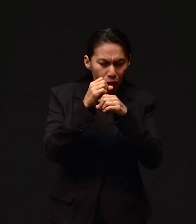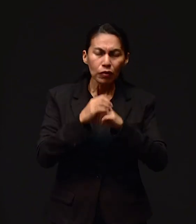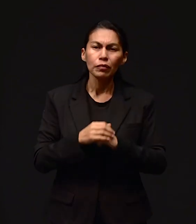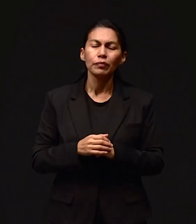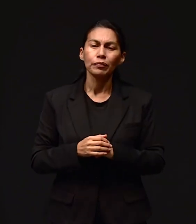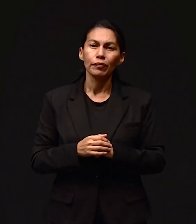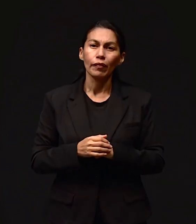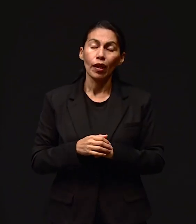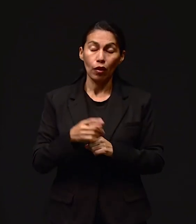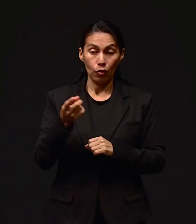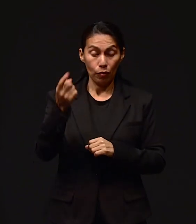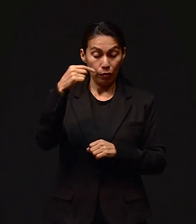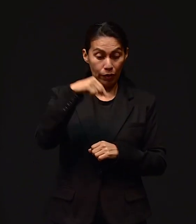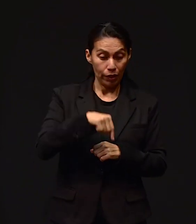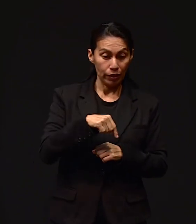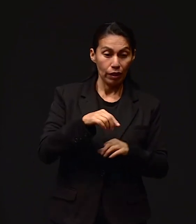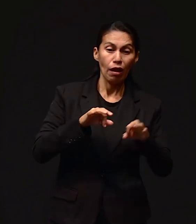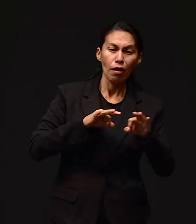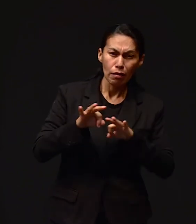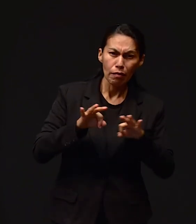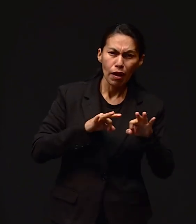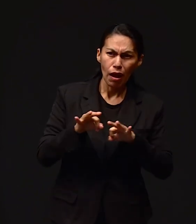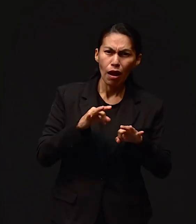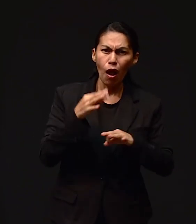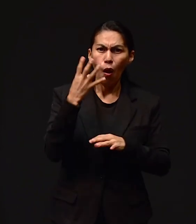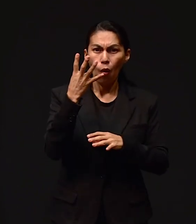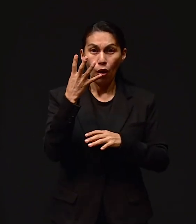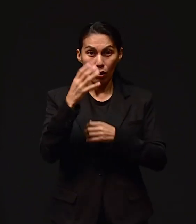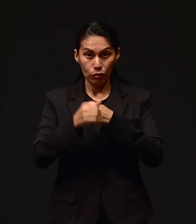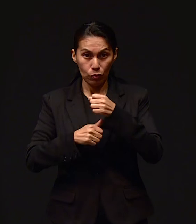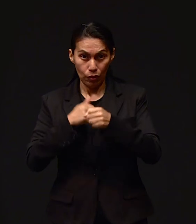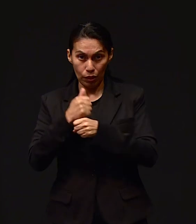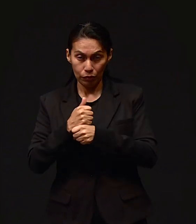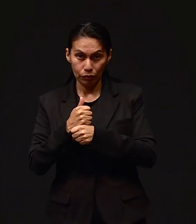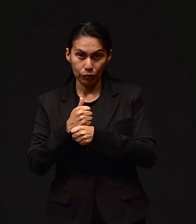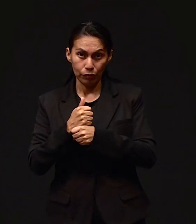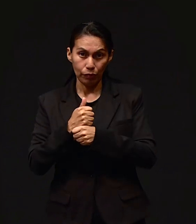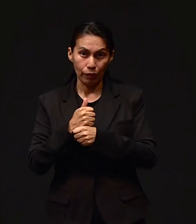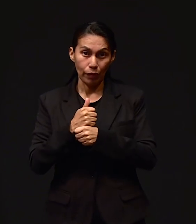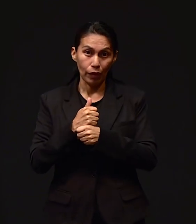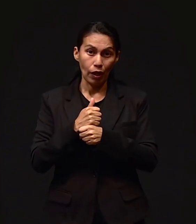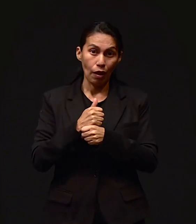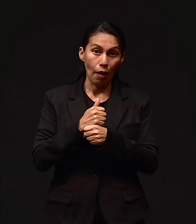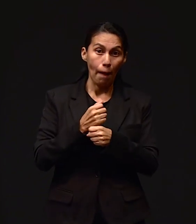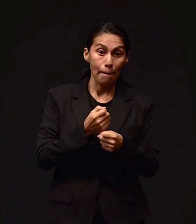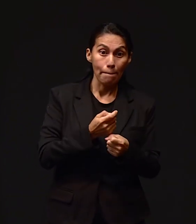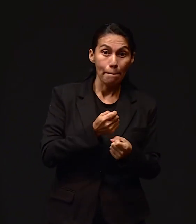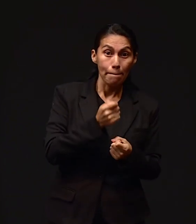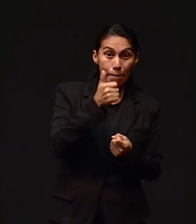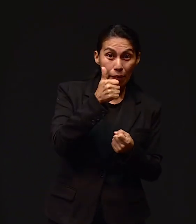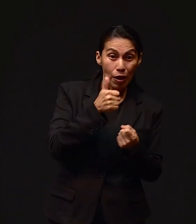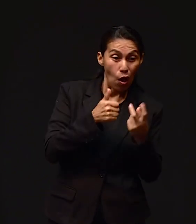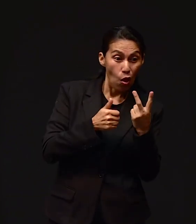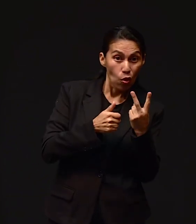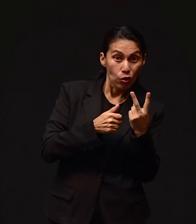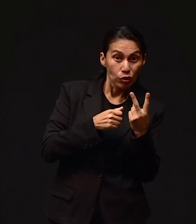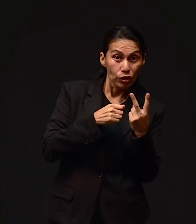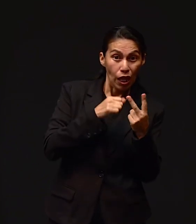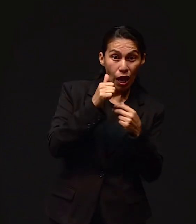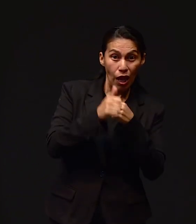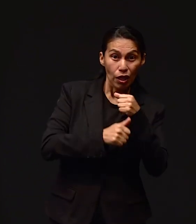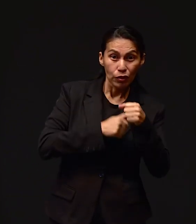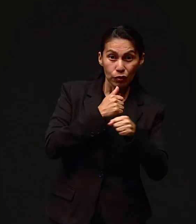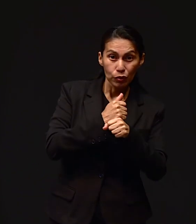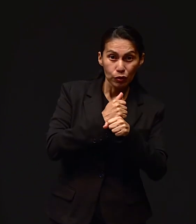ese entonces. Trabajé cuatro años, dos años soltera y dos años casada con Freddy. Con